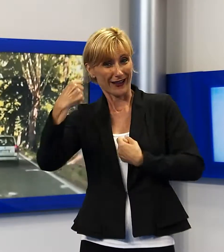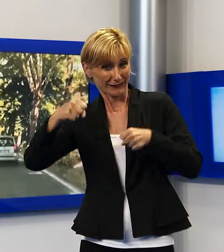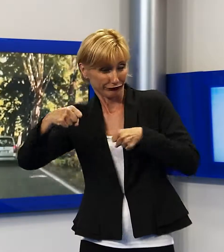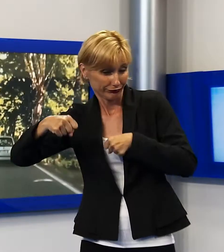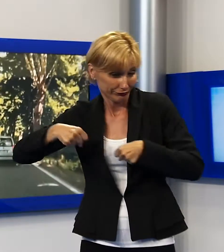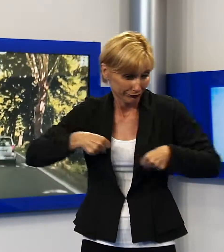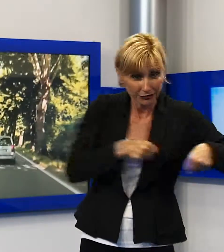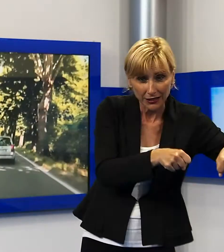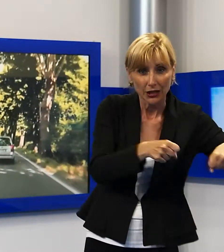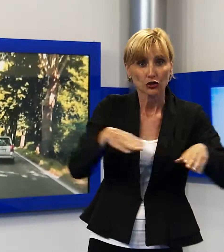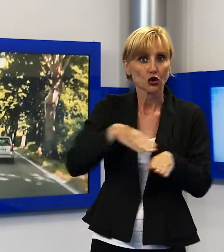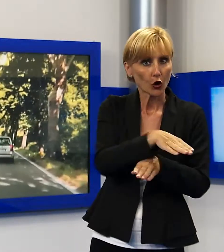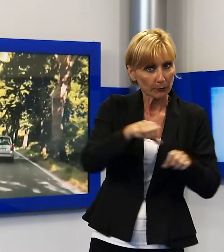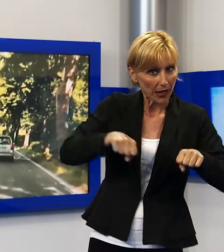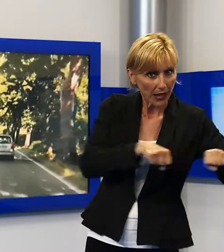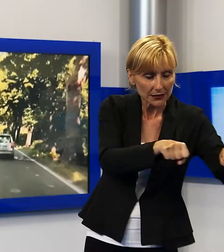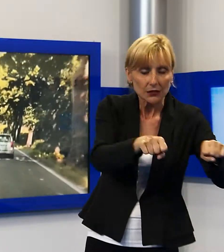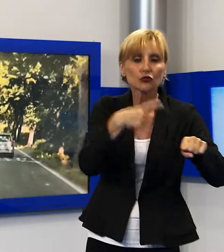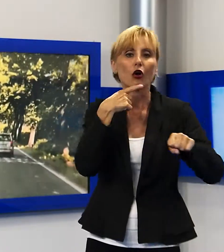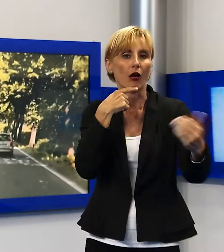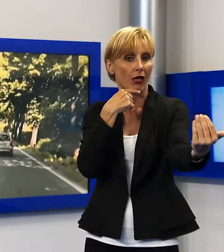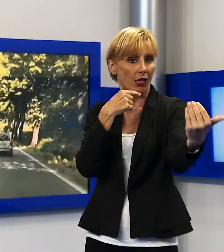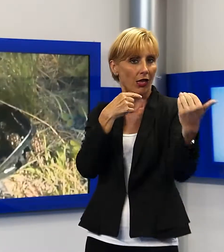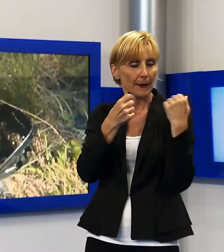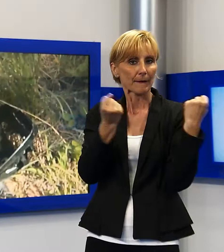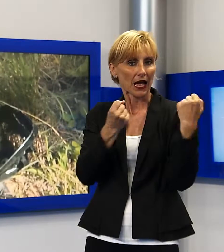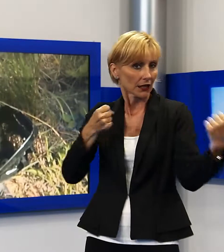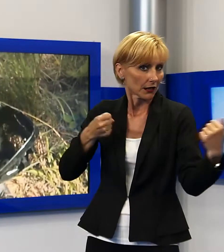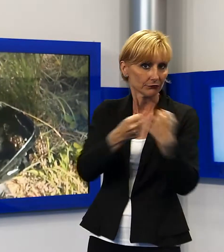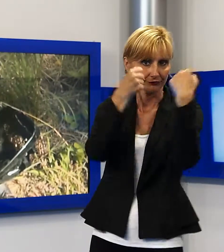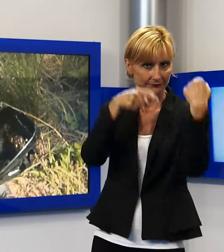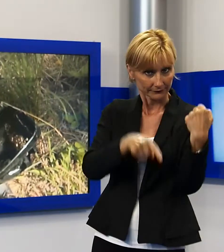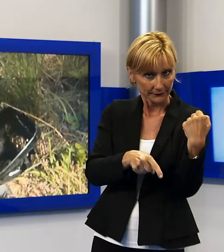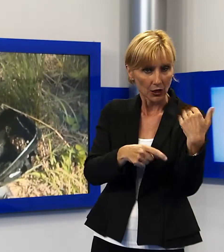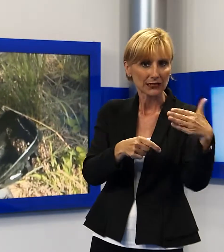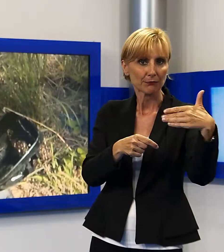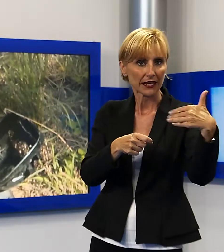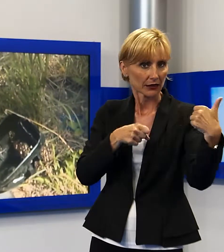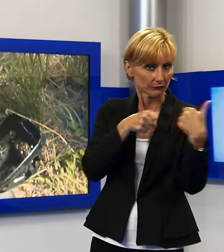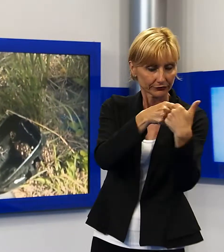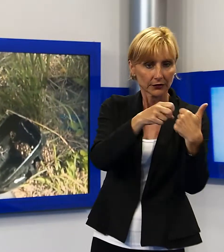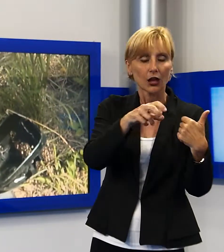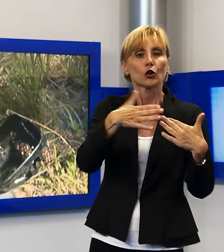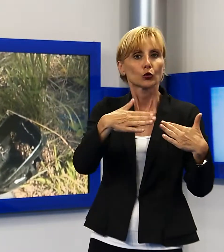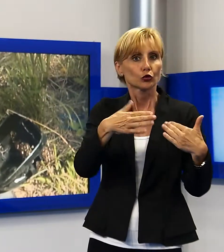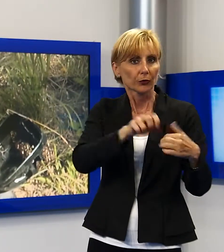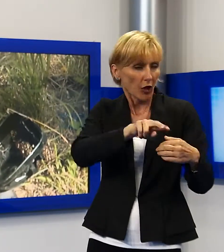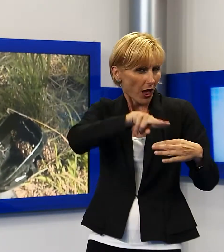ha urtato un veicolo proveniente dalla direzione opposta, colpendo lo specchietto laterale. È stato sbalzato dalla sella ed è finito sull